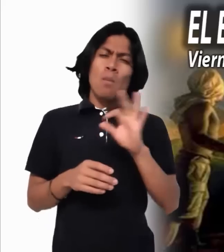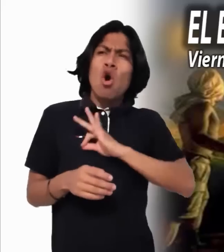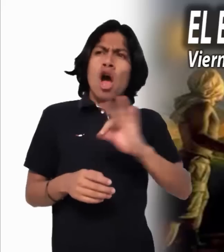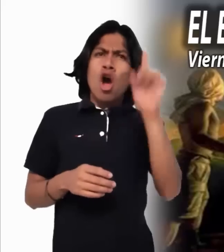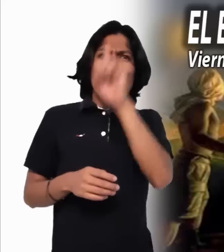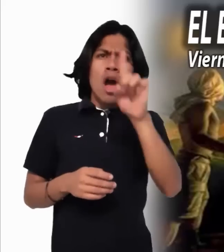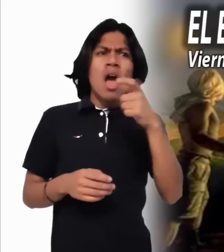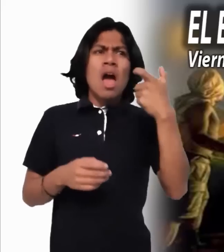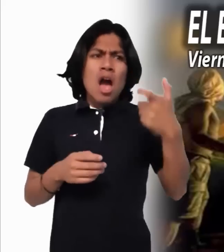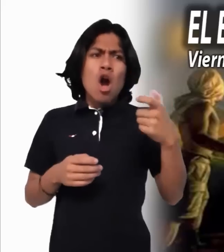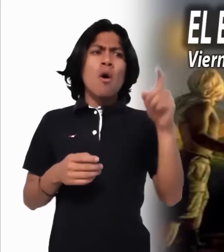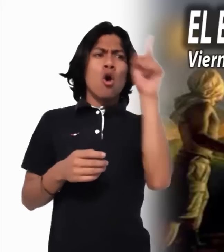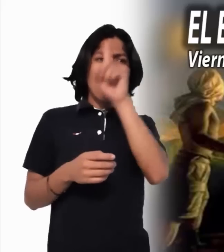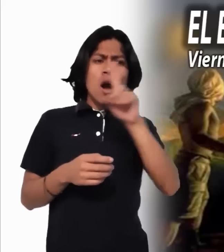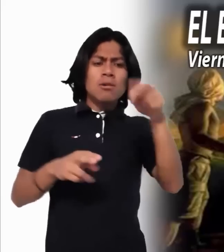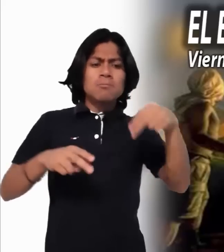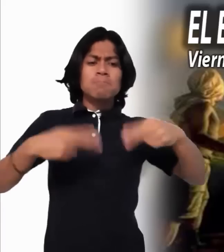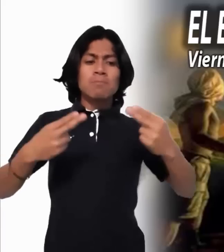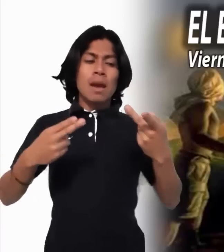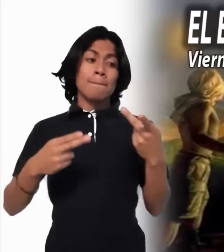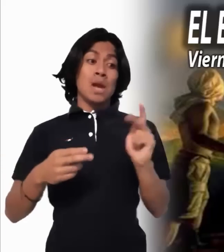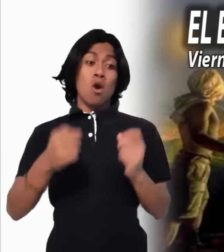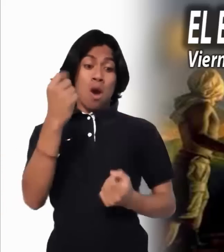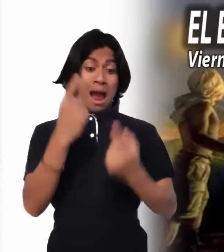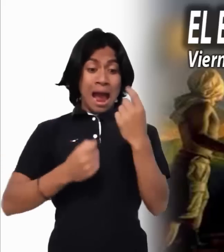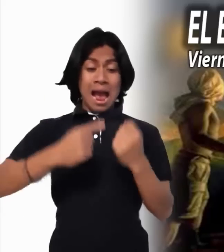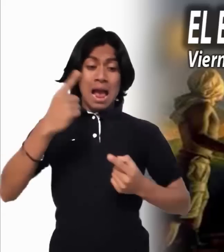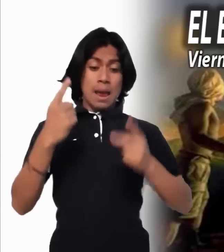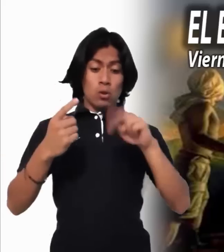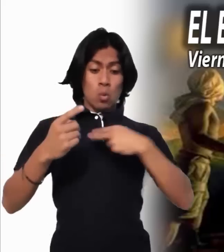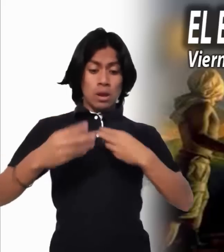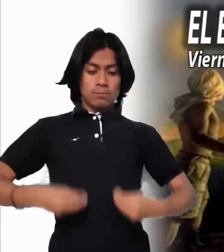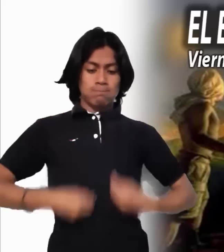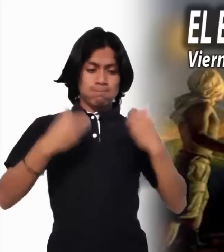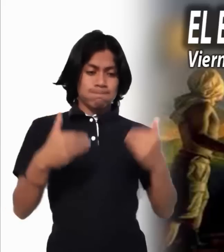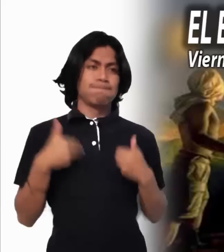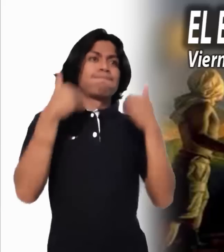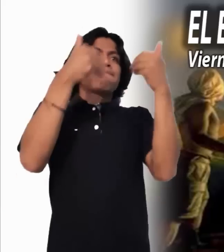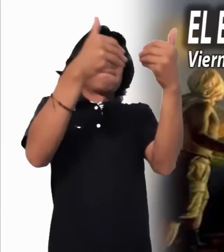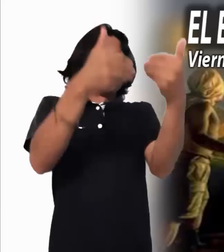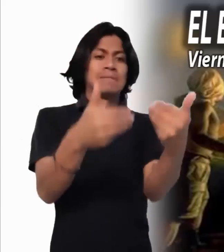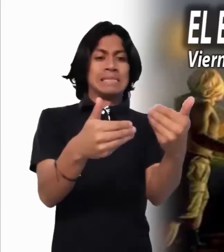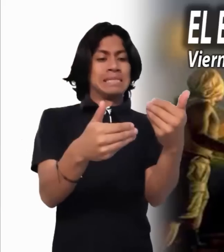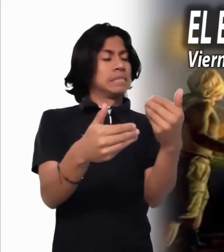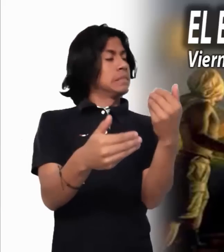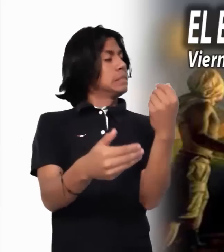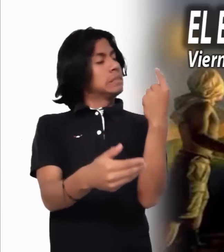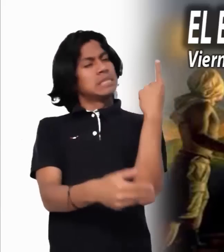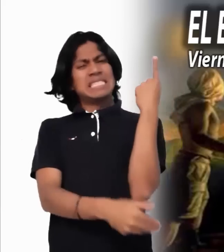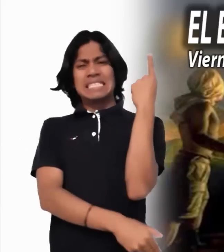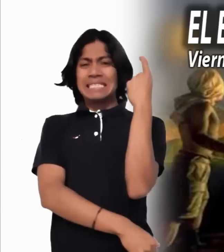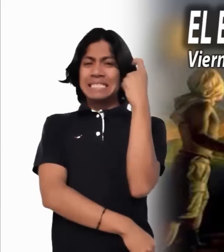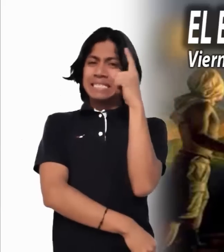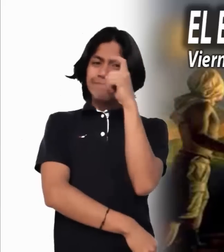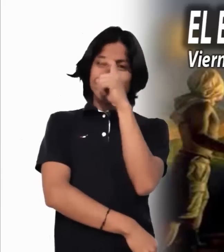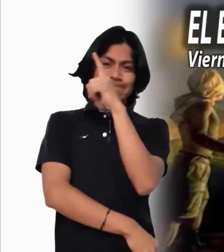en quien confiar nuestra vida, es bastante difícil. Ya decía un escritor, que